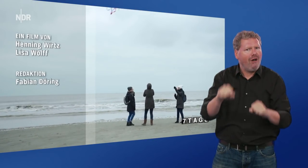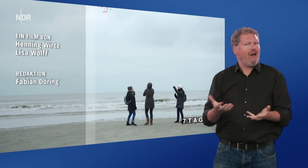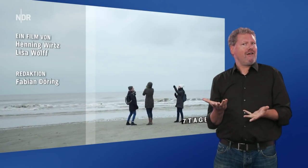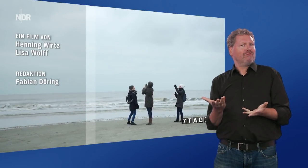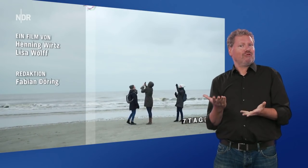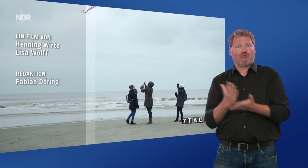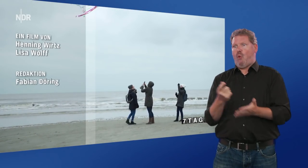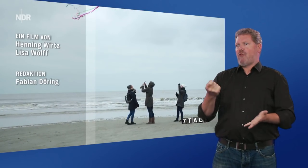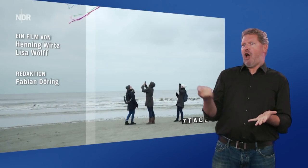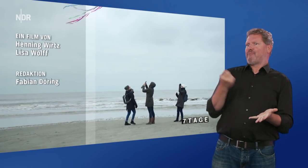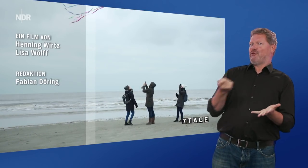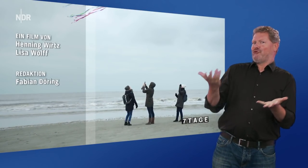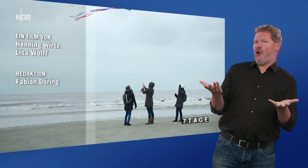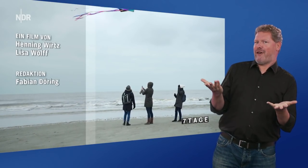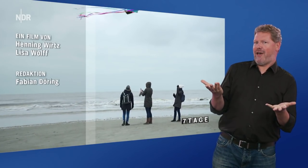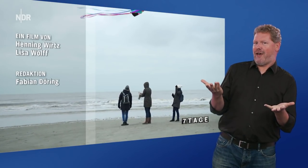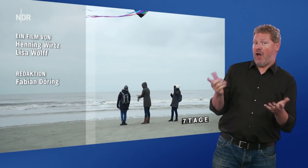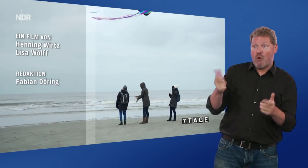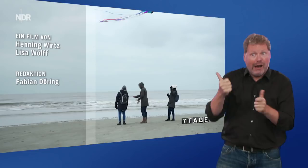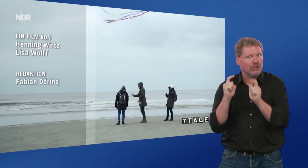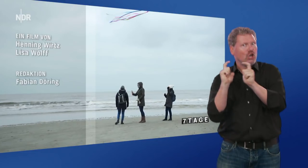Das ist ein Abenteuer und ein Geschenk.